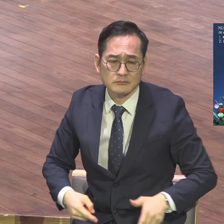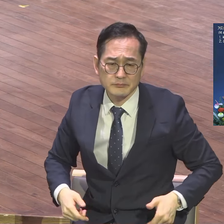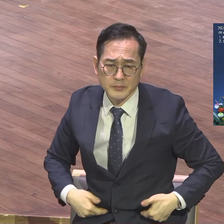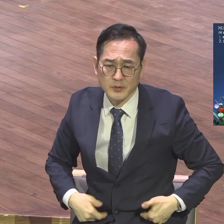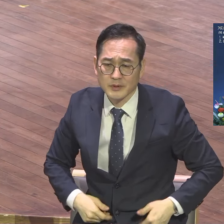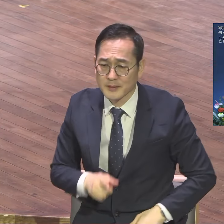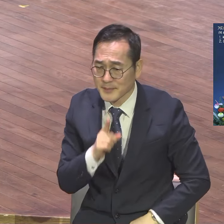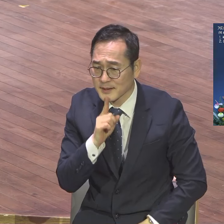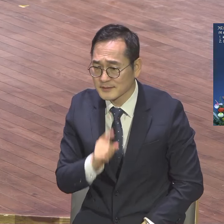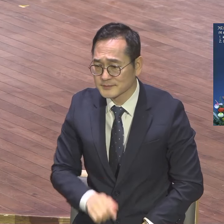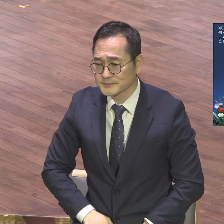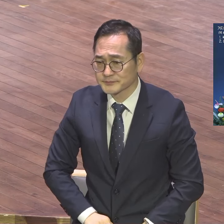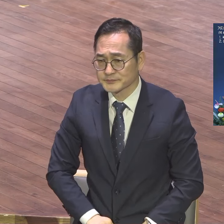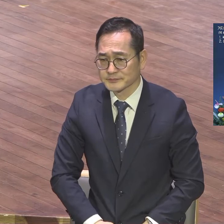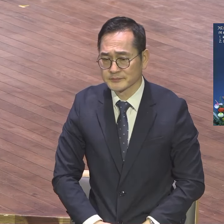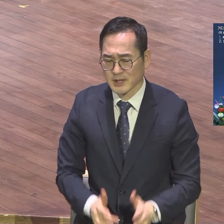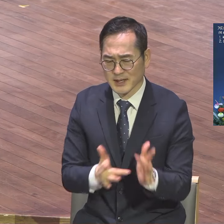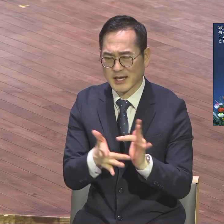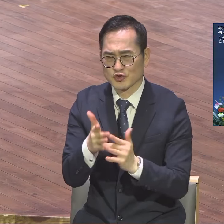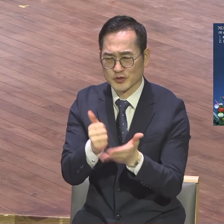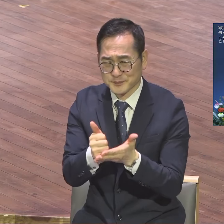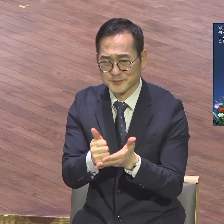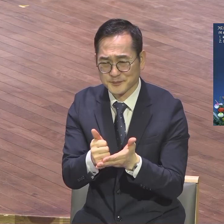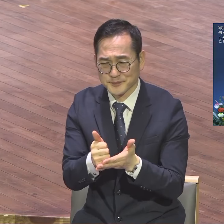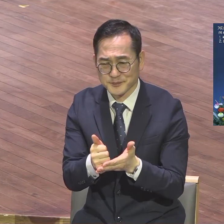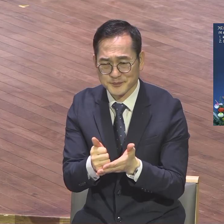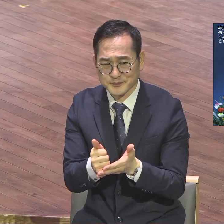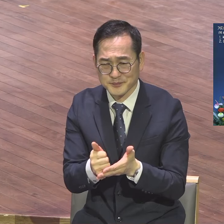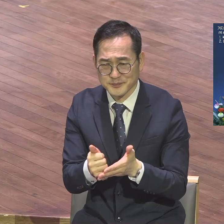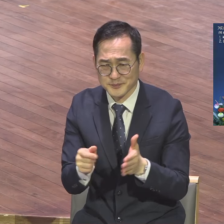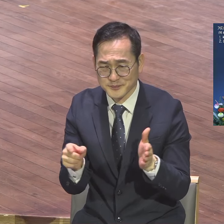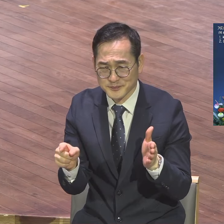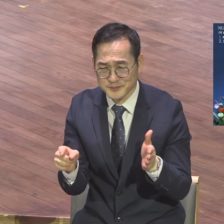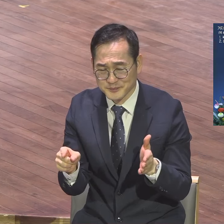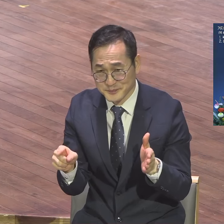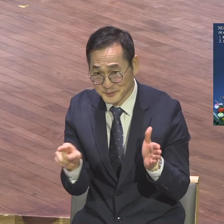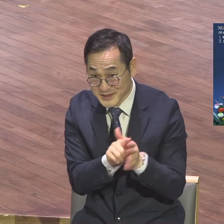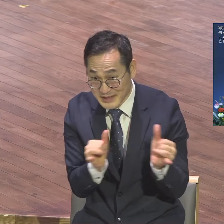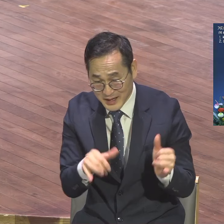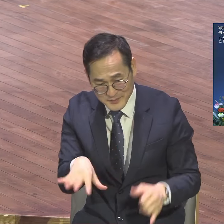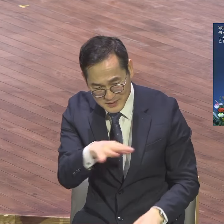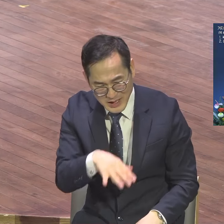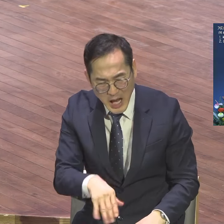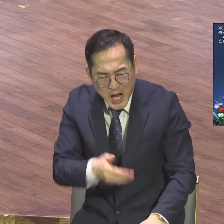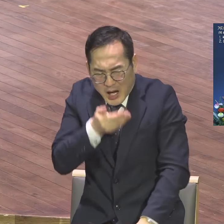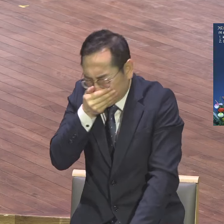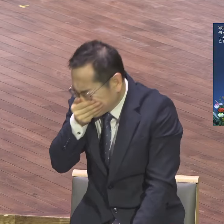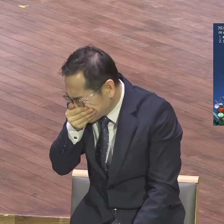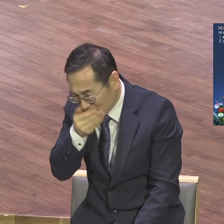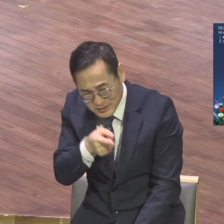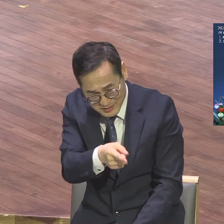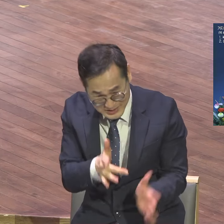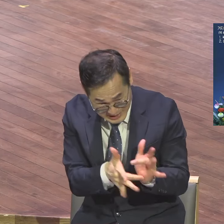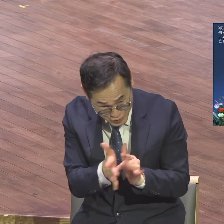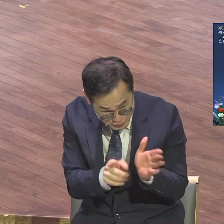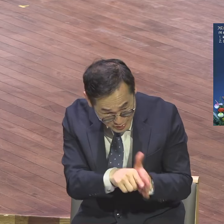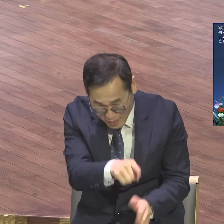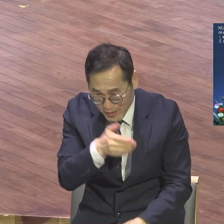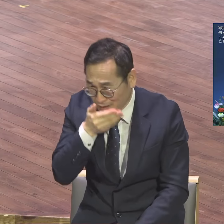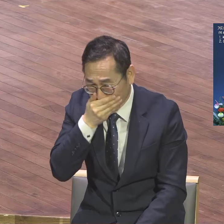당시에 예수 믿음은요 행편없는 사람입니다 무식하게 거짓없는 사람이